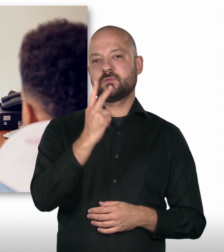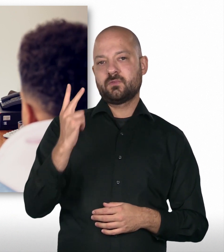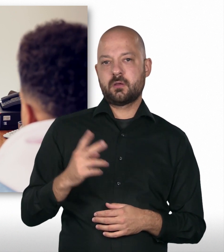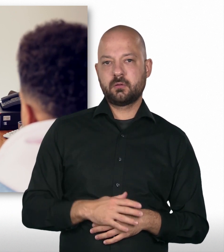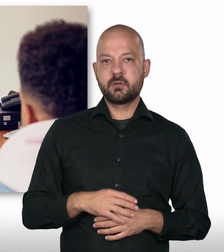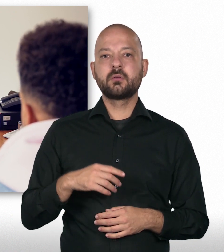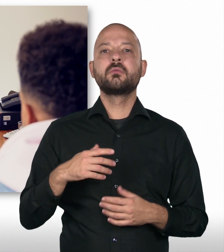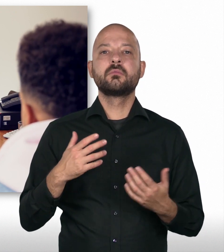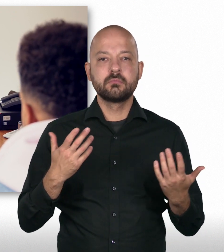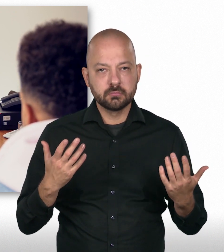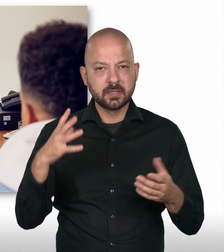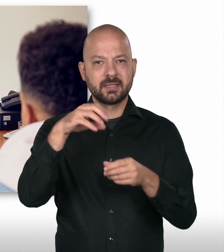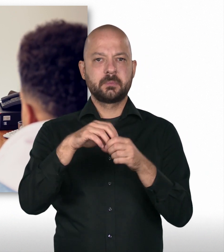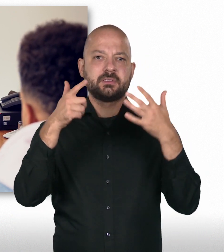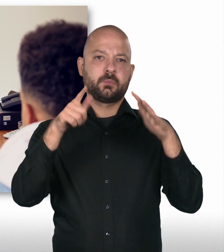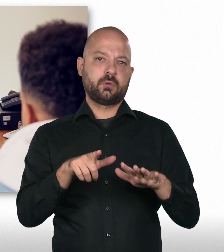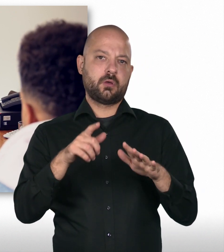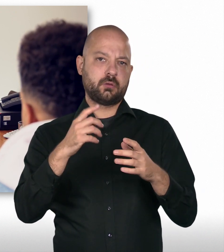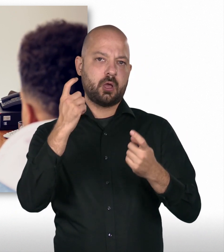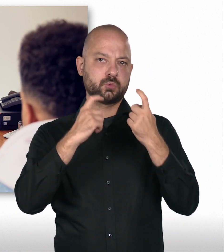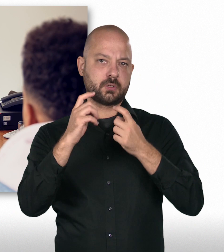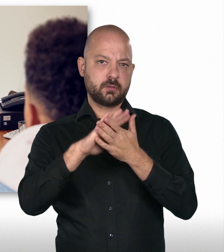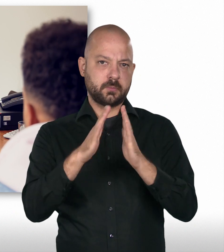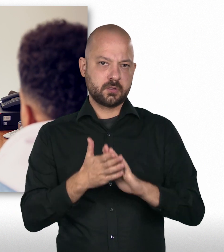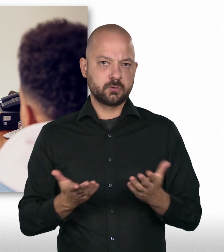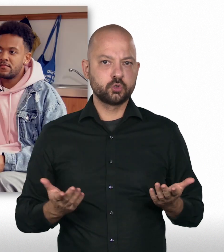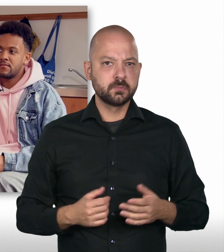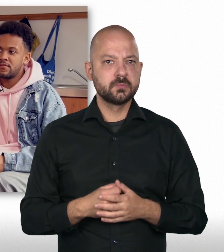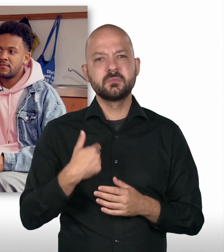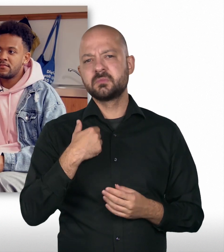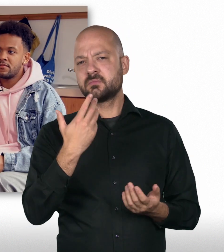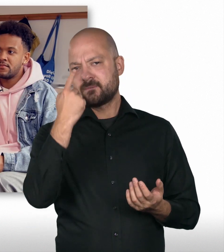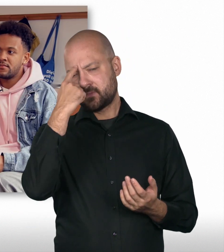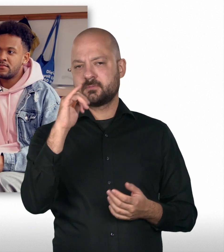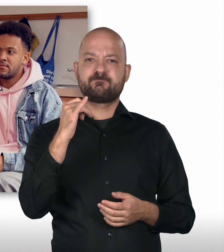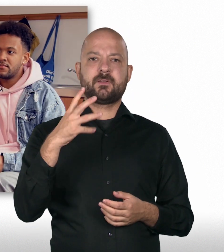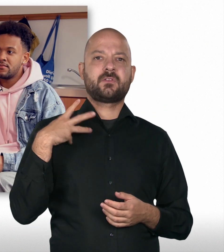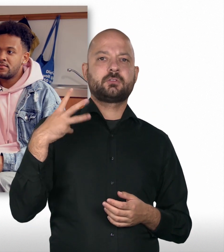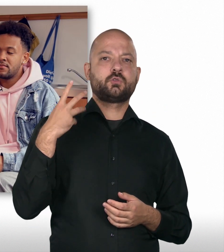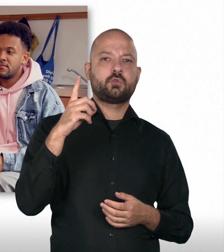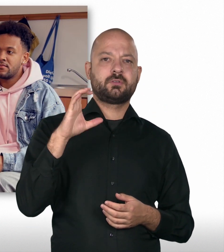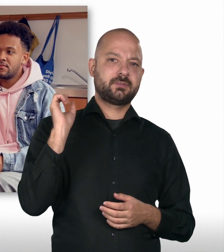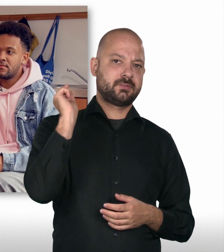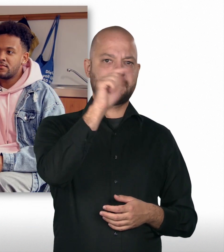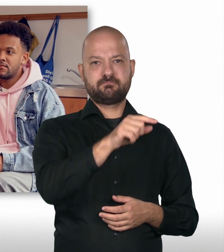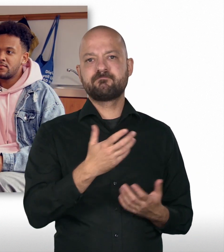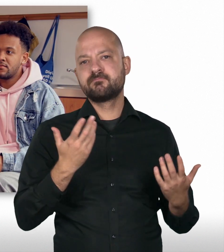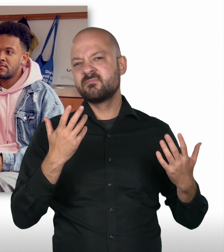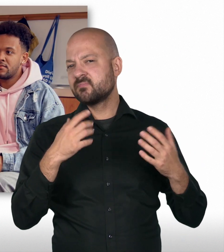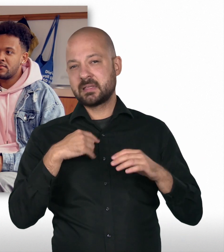zwei Jahre. Davon sind sieben Monate Auslandspraktikum. Da weiß ich schon, dass es für mich zum Beispiel nach Washington geht, aber da sind wir alle über die ganze Welt